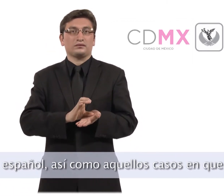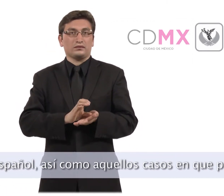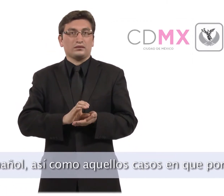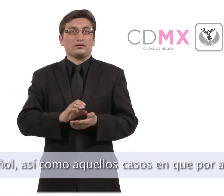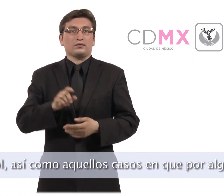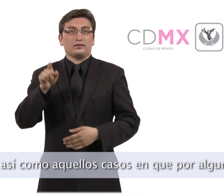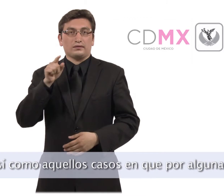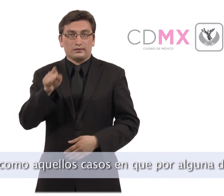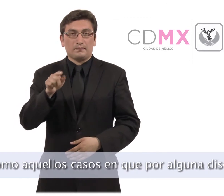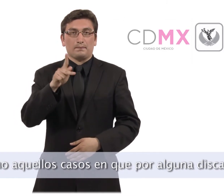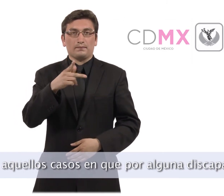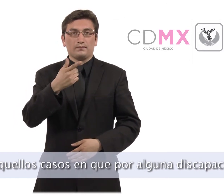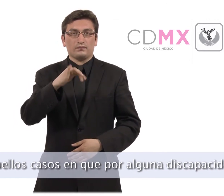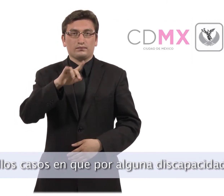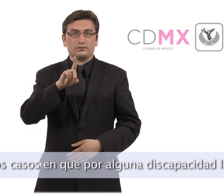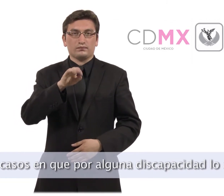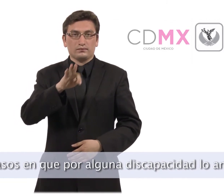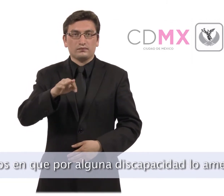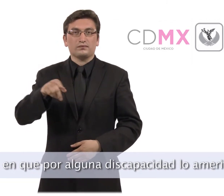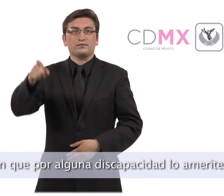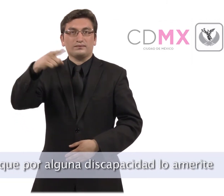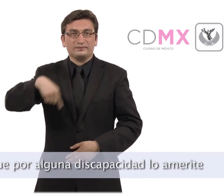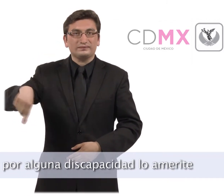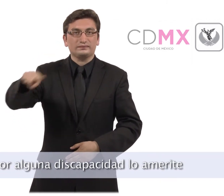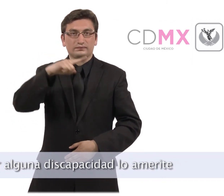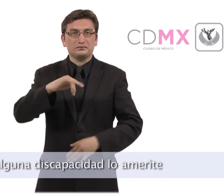como en aquellos casos en que por alguna discapacidad lo amerite.